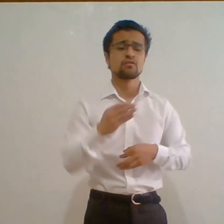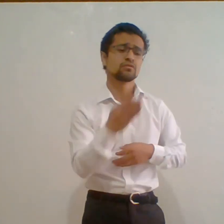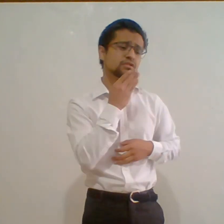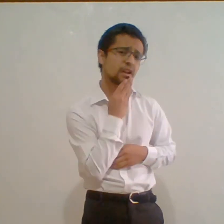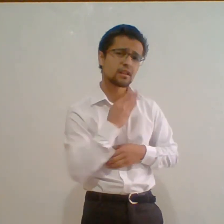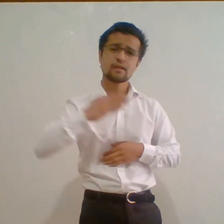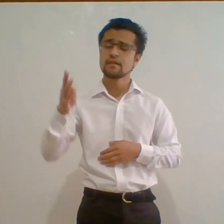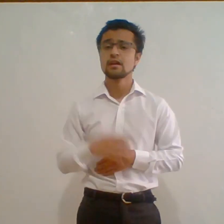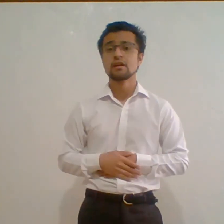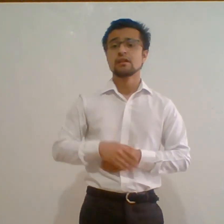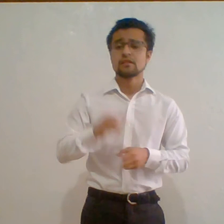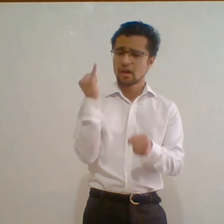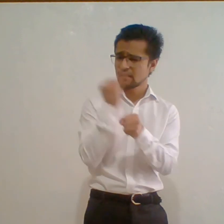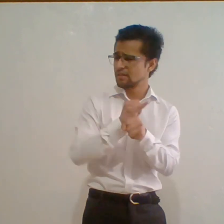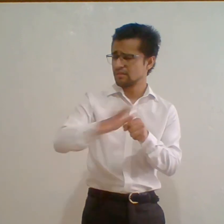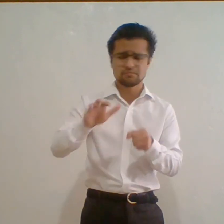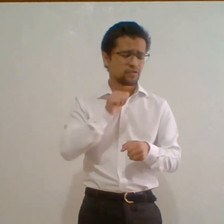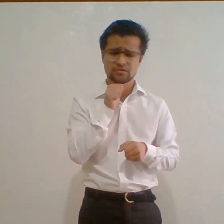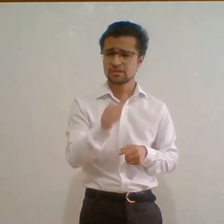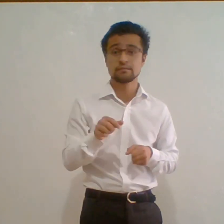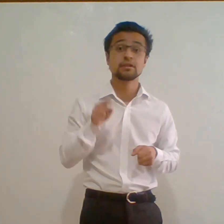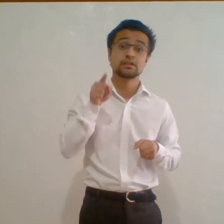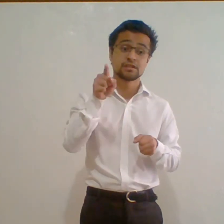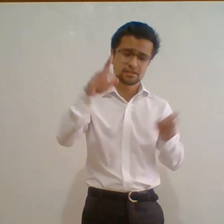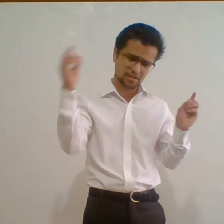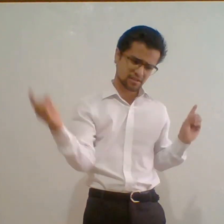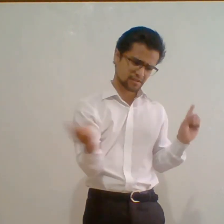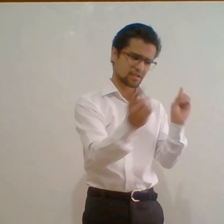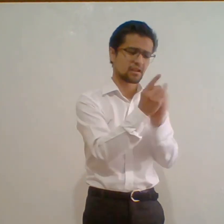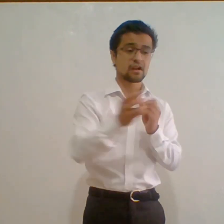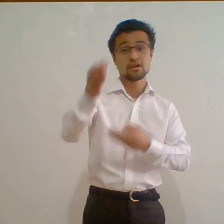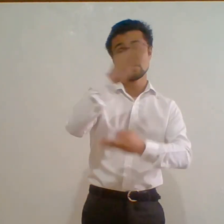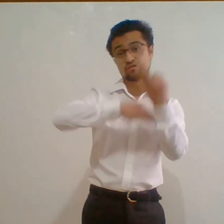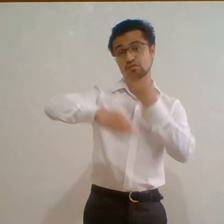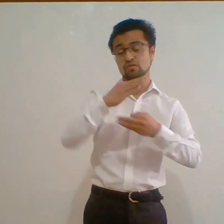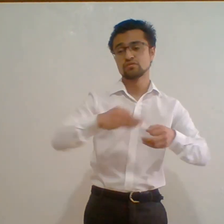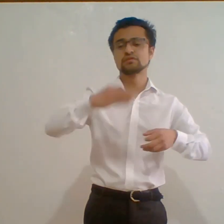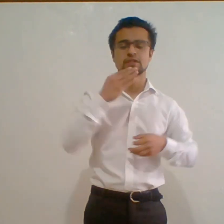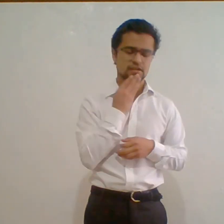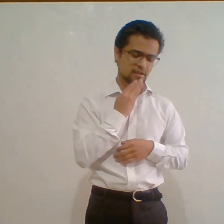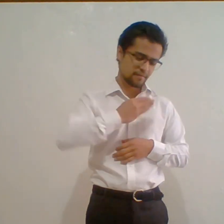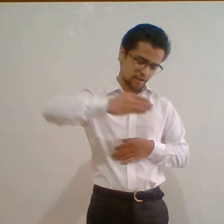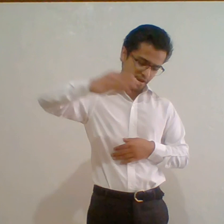sale bien Nada es imposible, si estás cerca todo sale bien